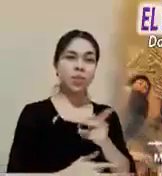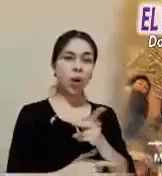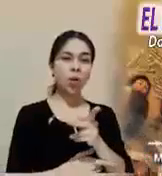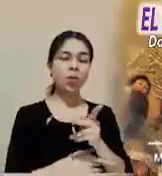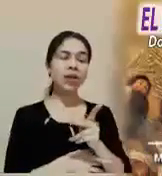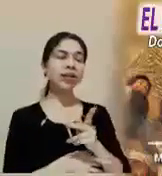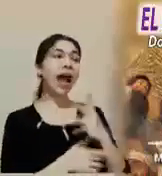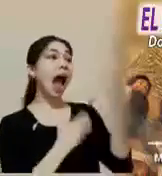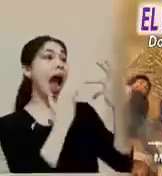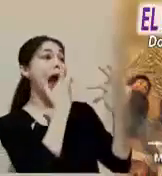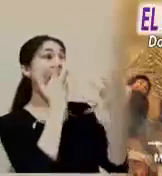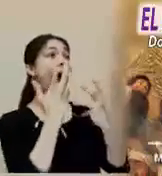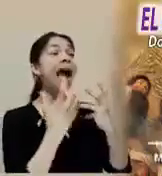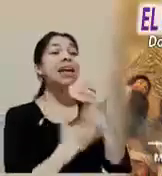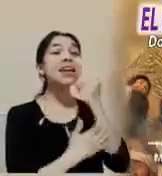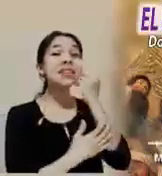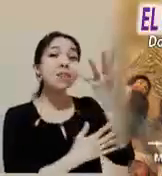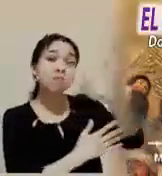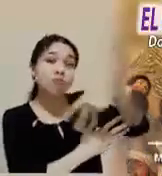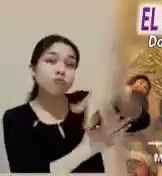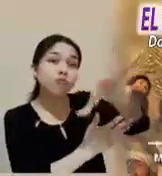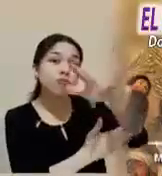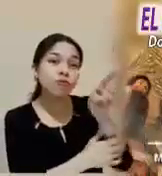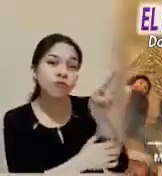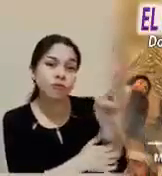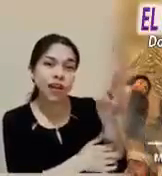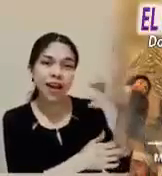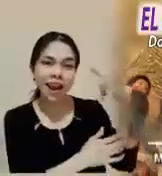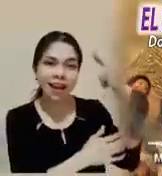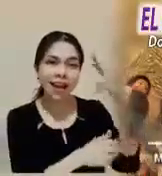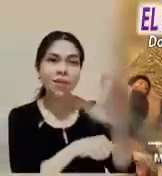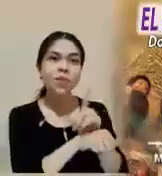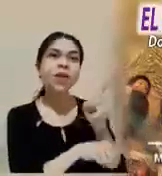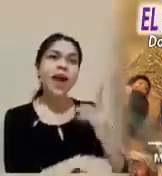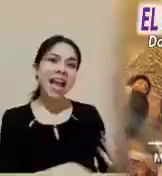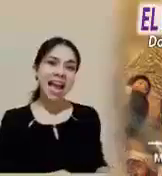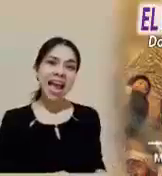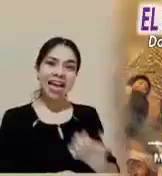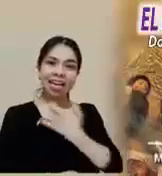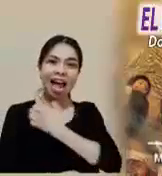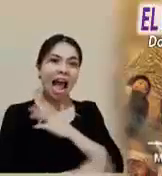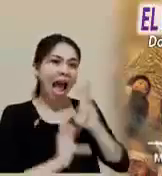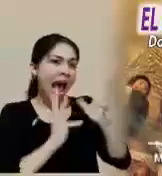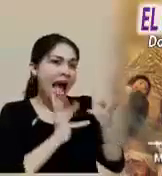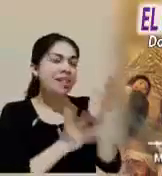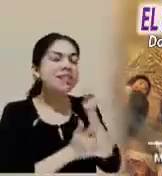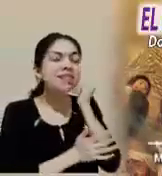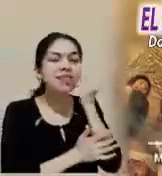con espontaneidad, al que se acercan y en el que ven cumplidas todas sus esperanzas.